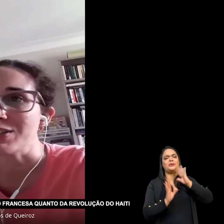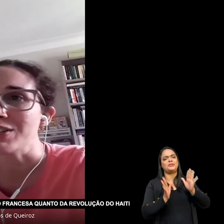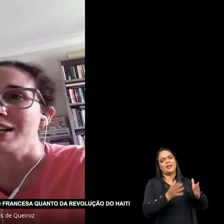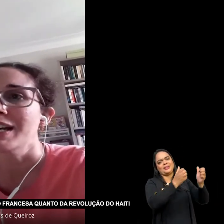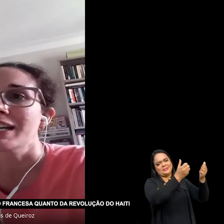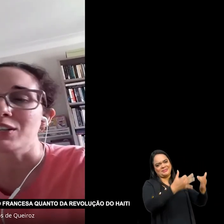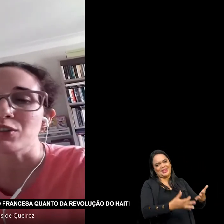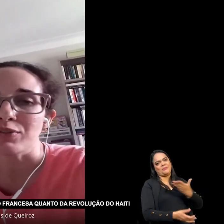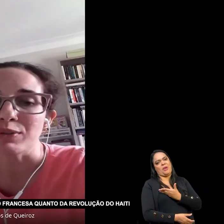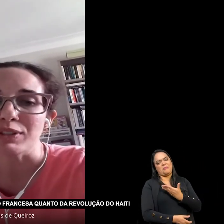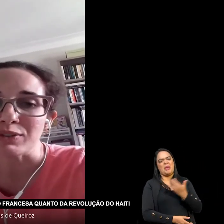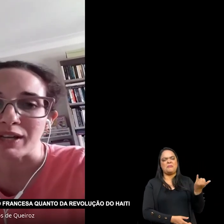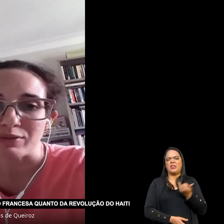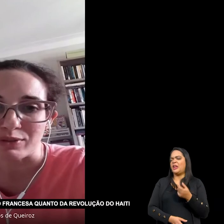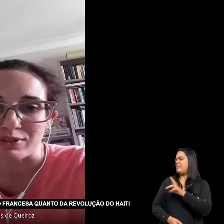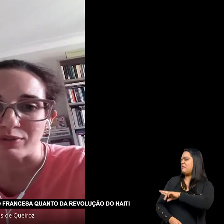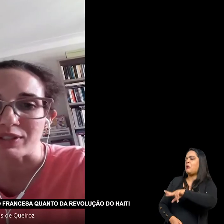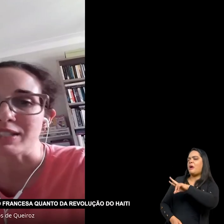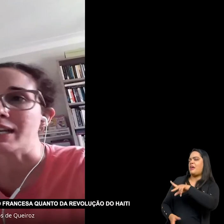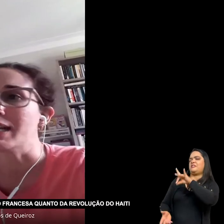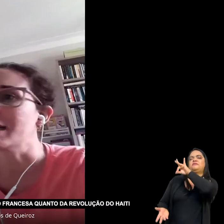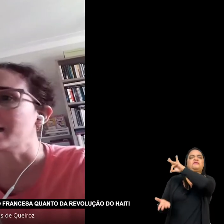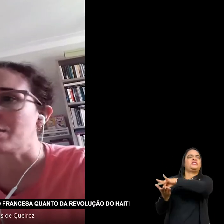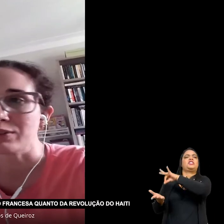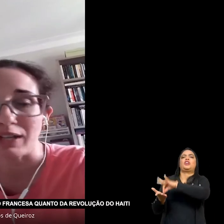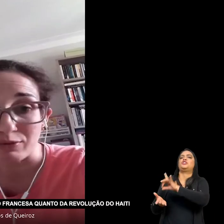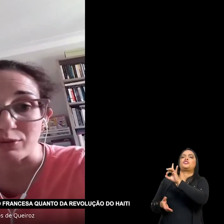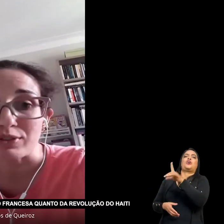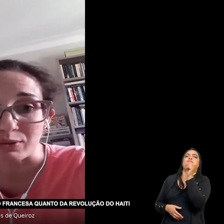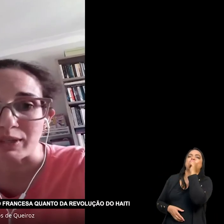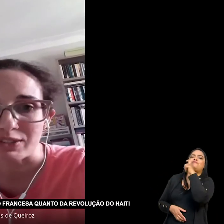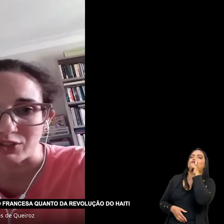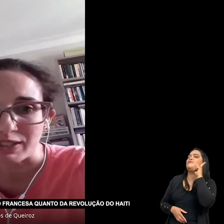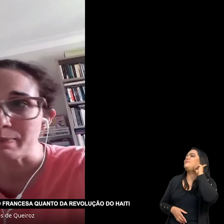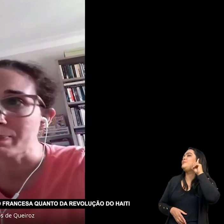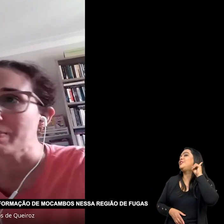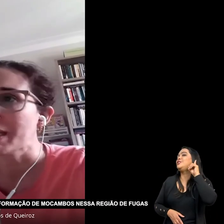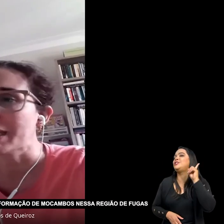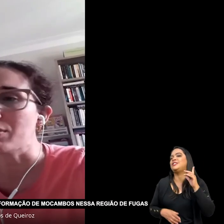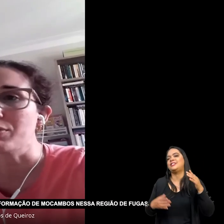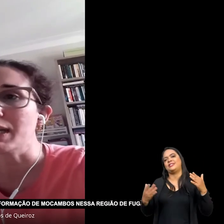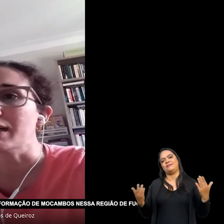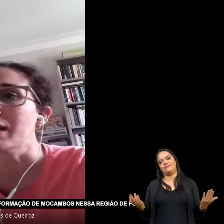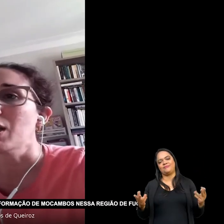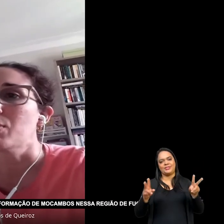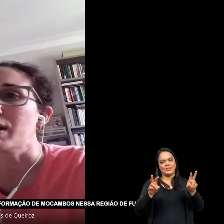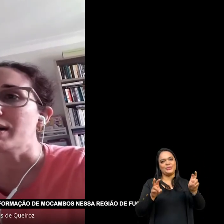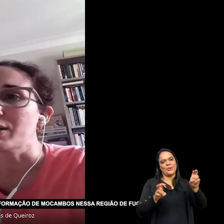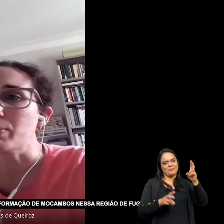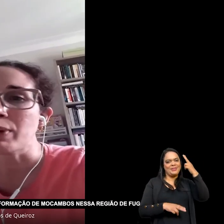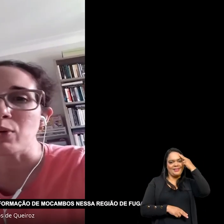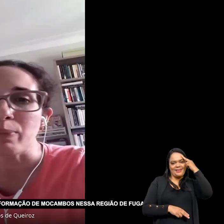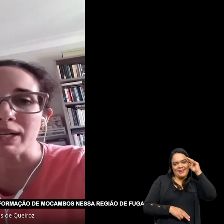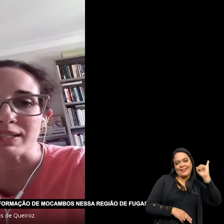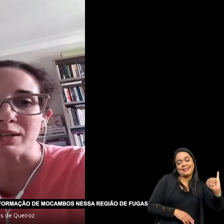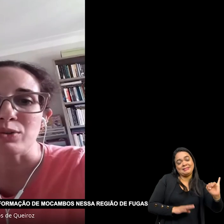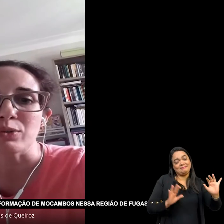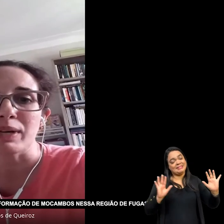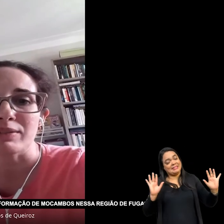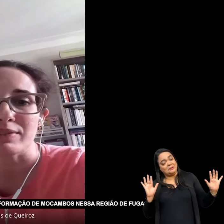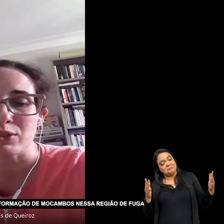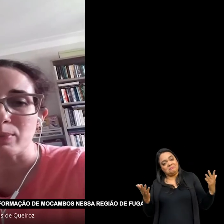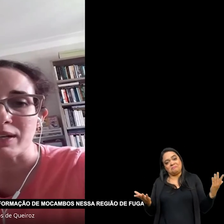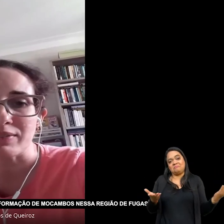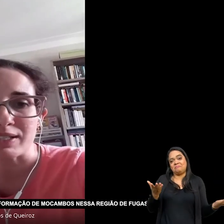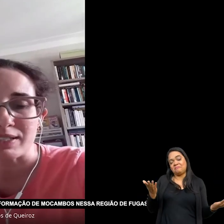ideias Que adivinham Tanto da revolução francesa Quanto da revolução do Haiti Então havia Uma grande preocupação